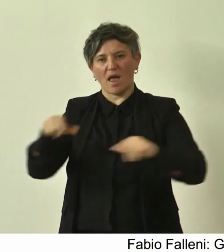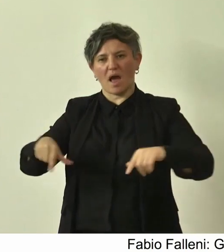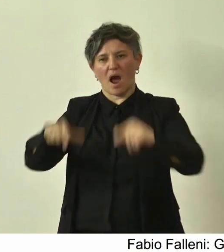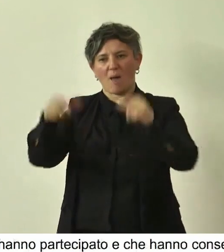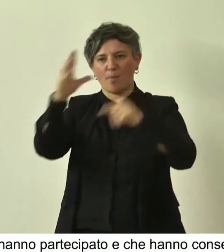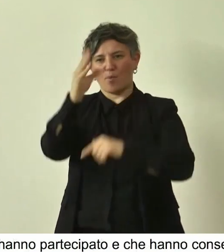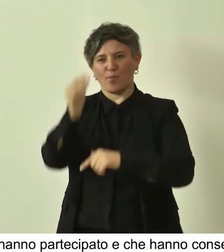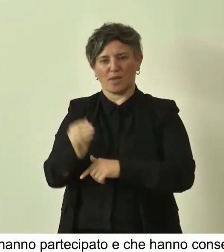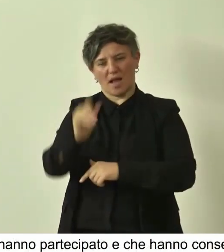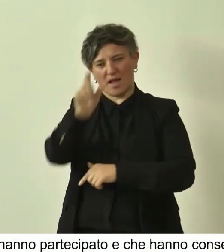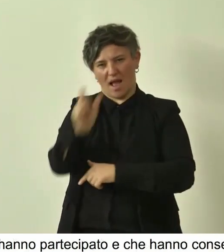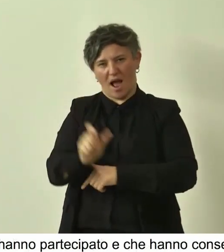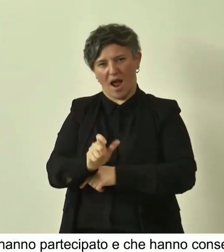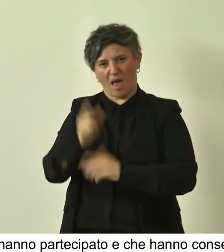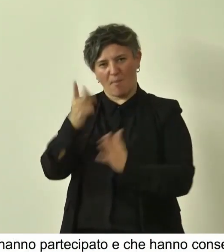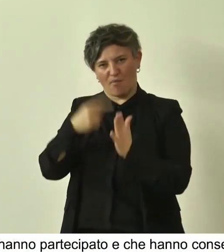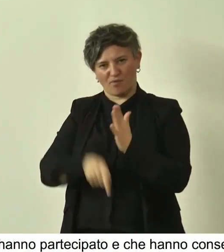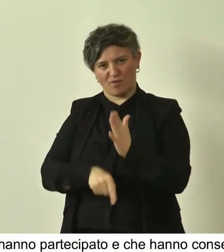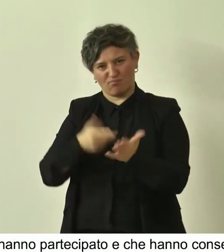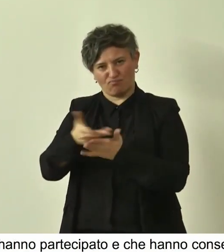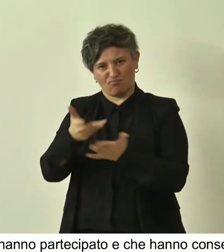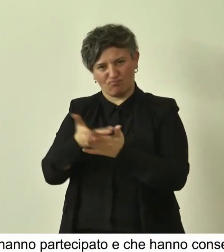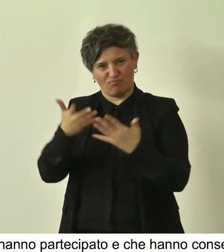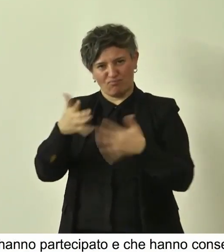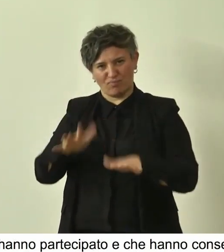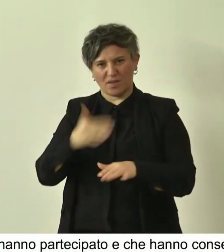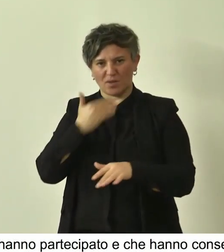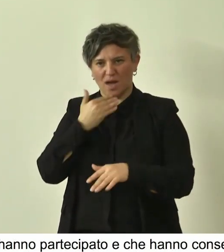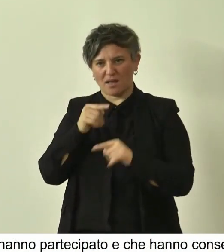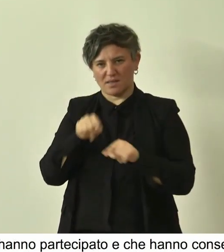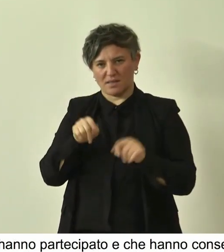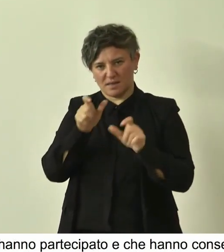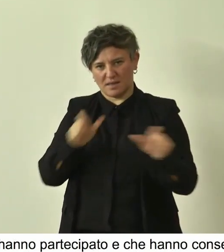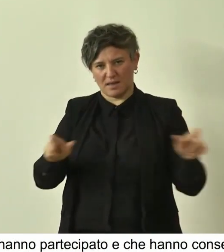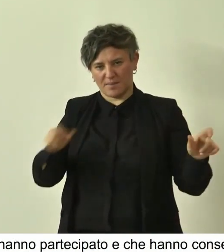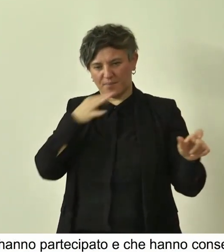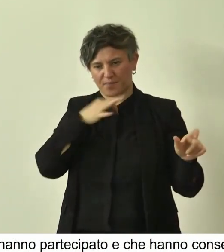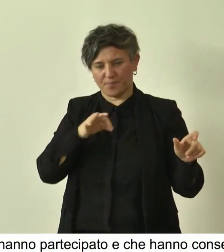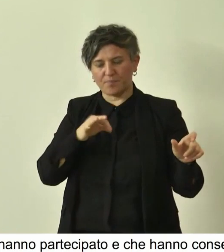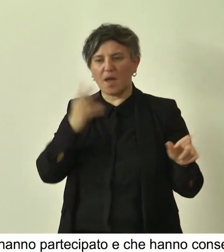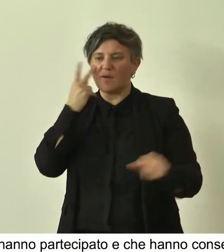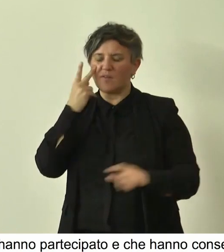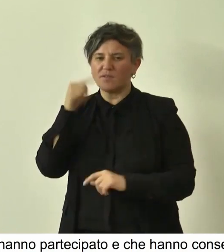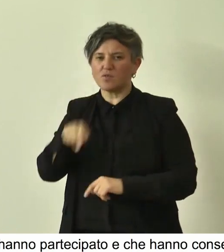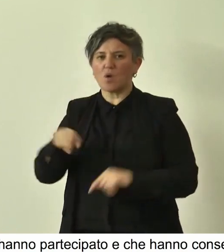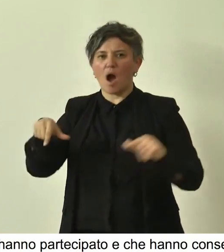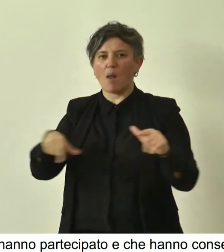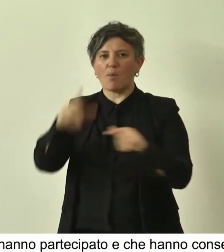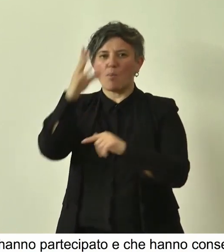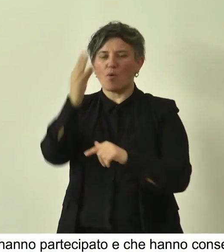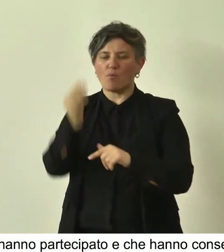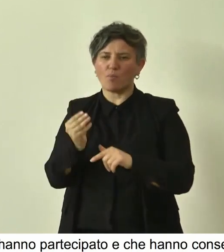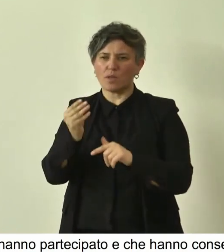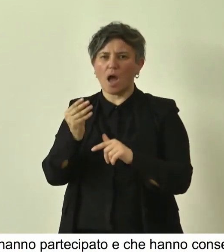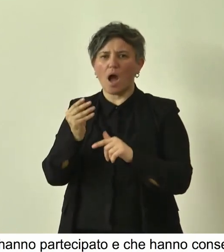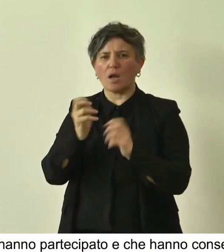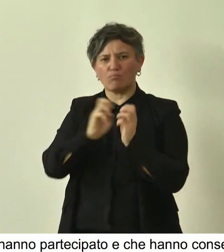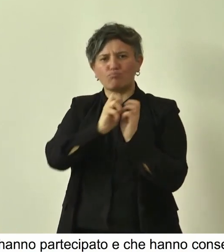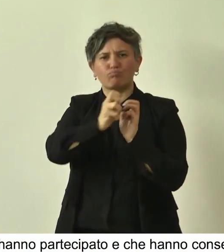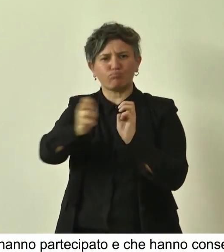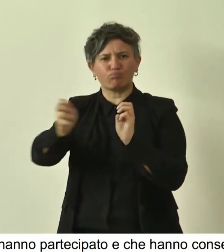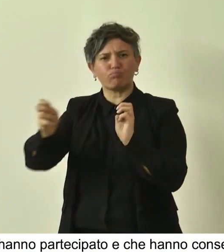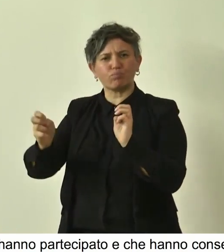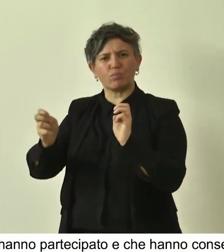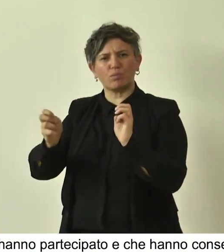d'Italia che può avere, abbiamo visto, grandi aspetti e tante sfaccettature da un punto di